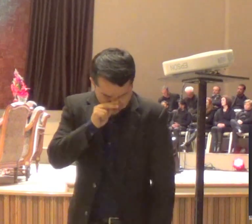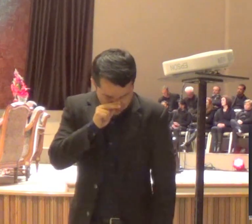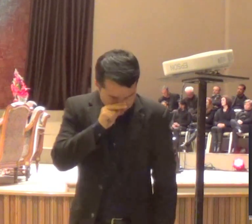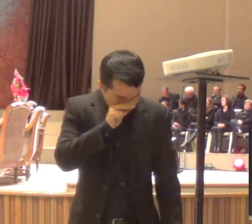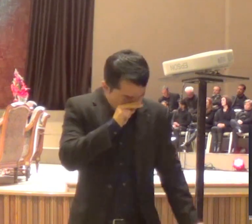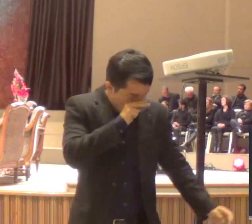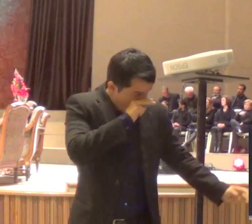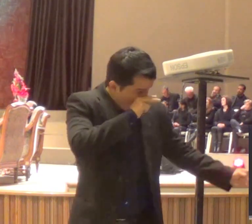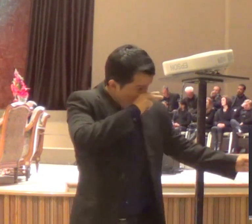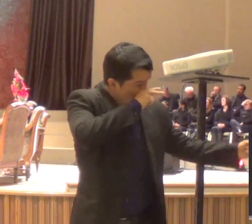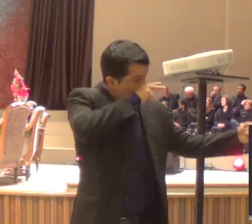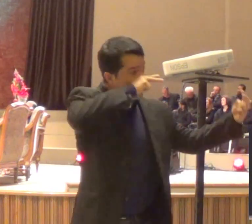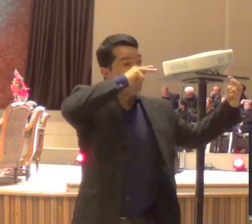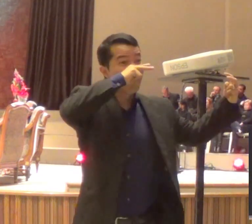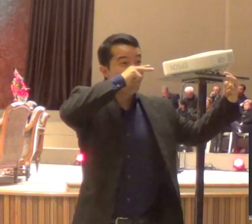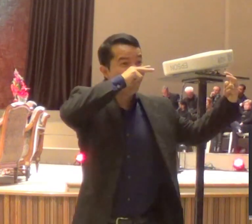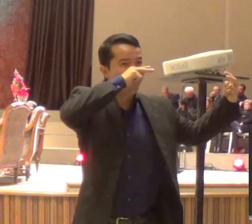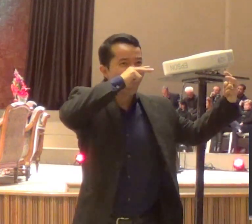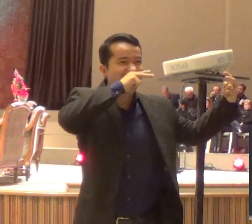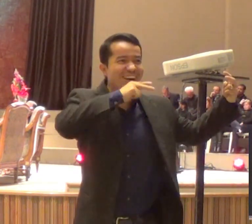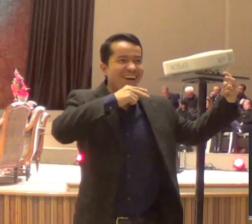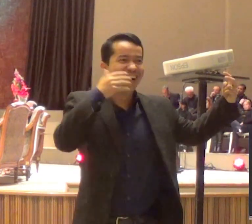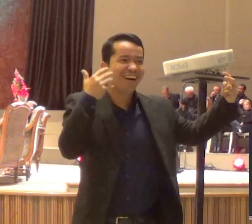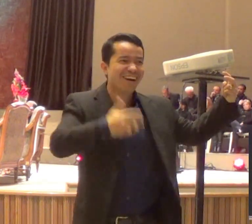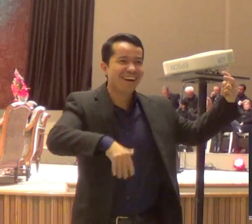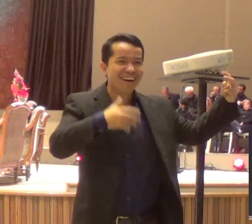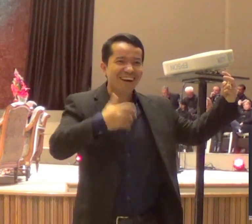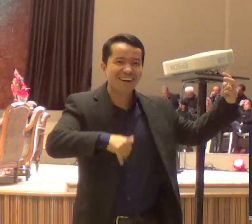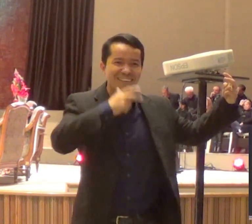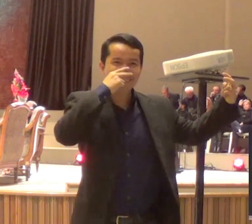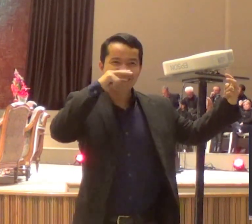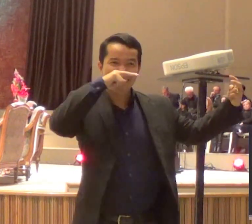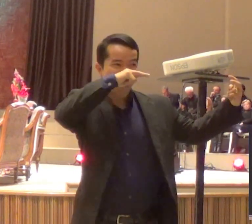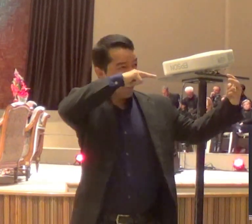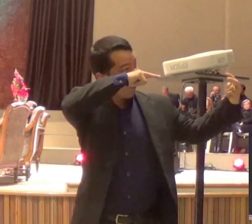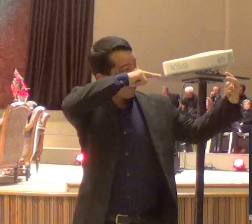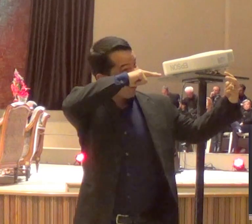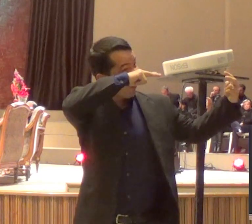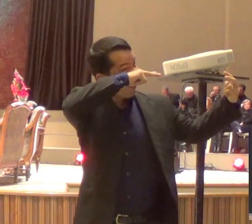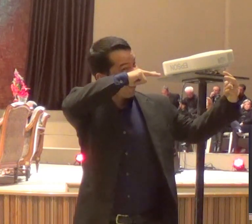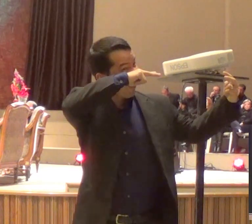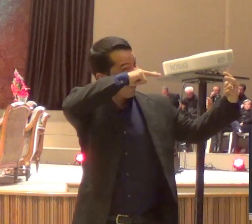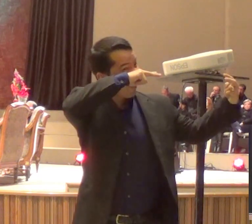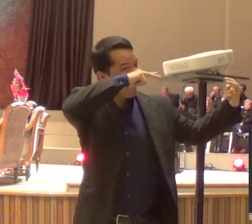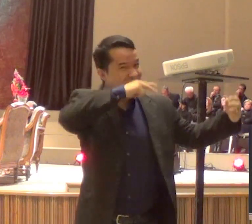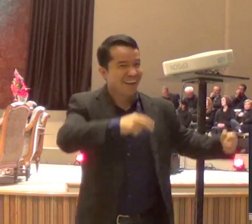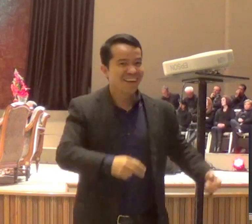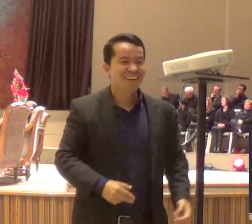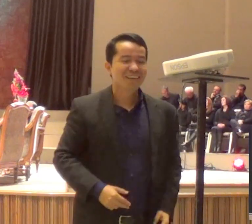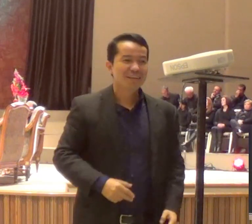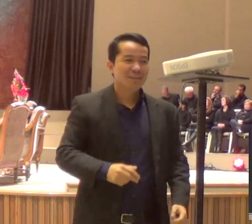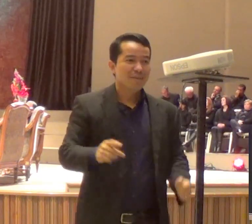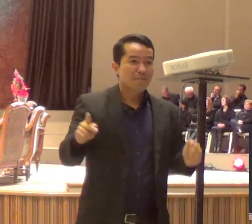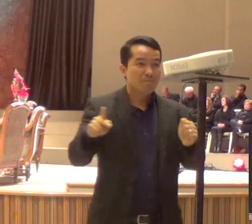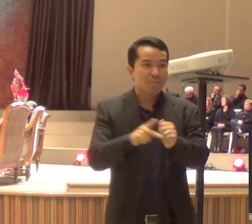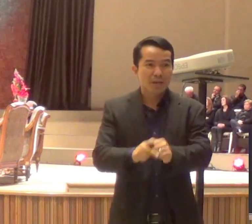tinha uma equipe ali, de tortura, fazendo, confessa aí, ele para tudo, ele se